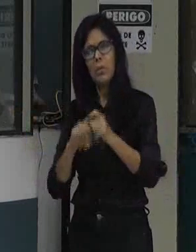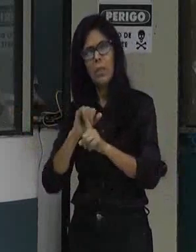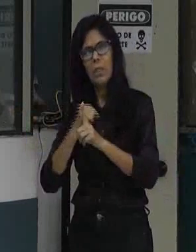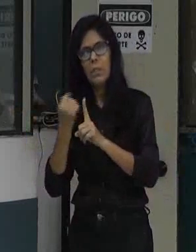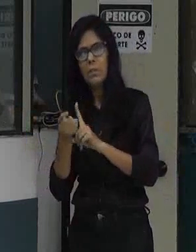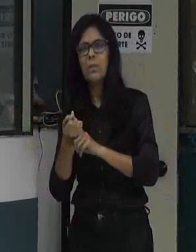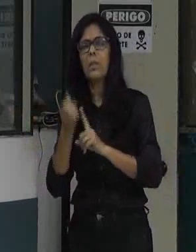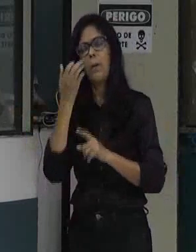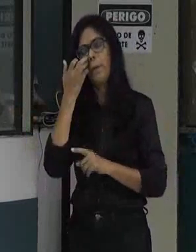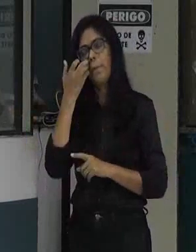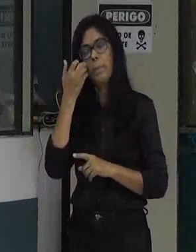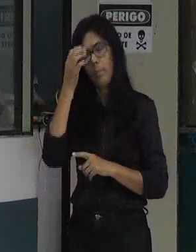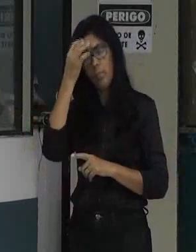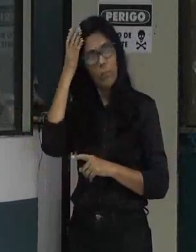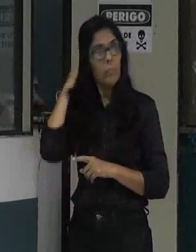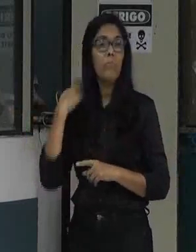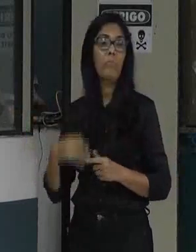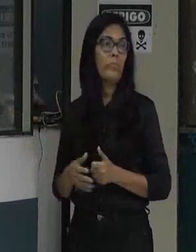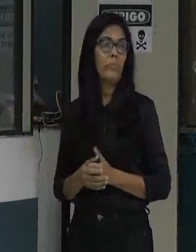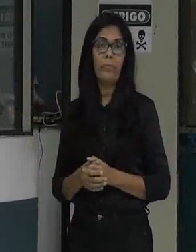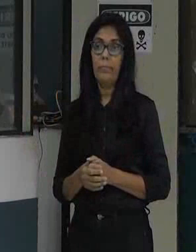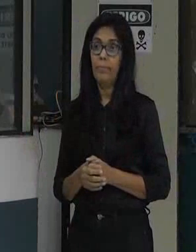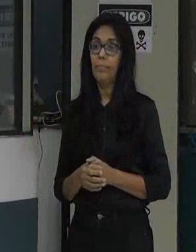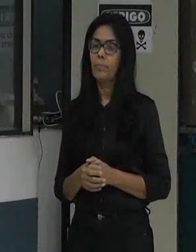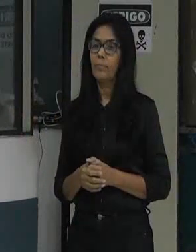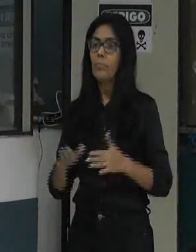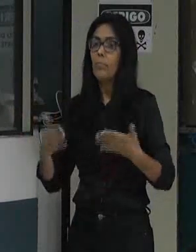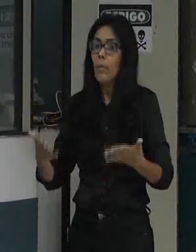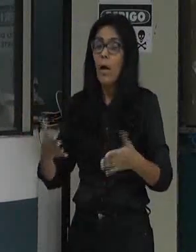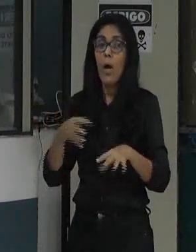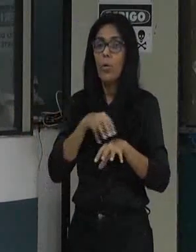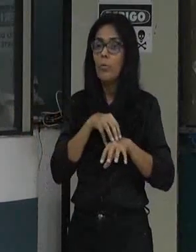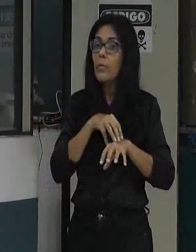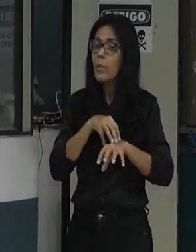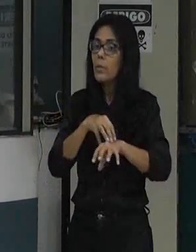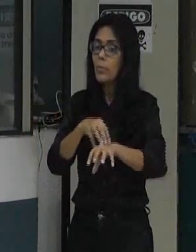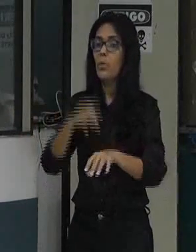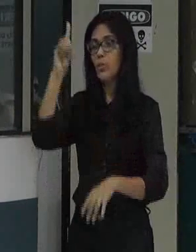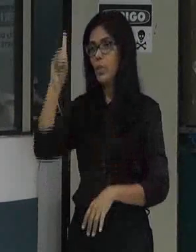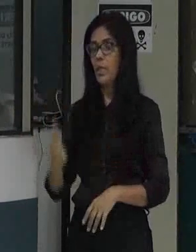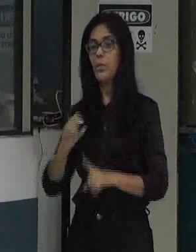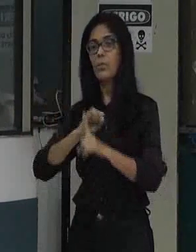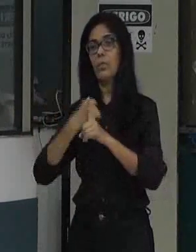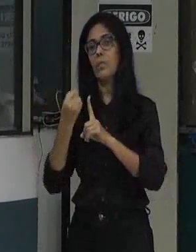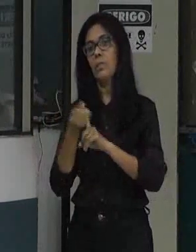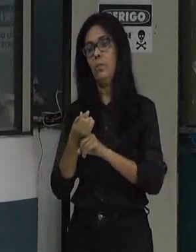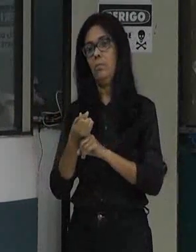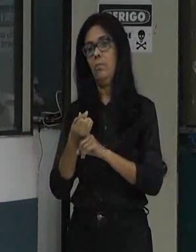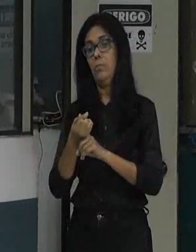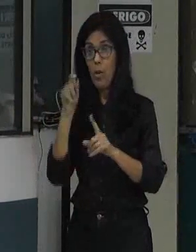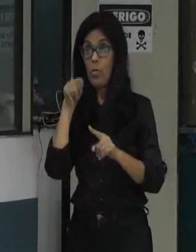were conseguido então transporte transporte passa a ser direito social e com direito